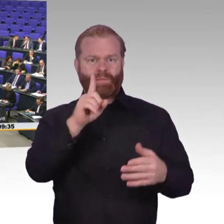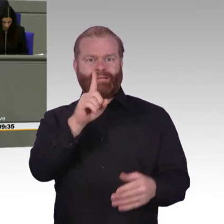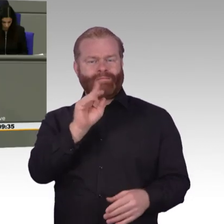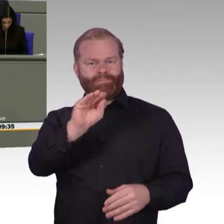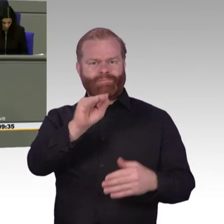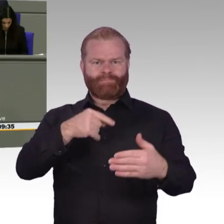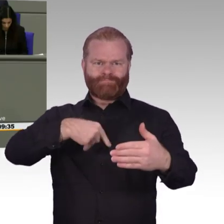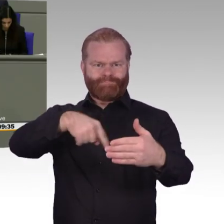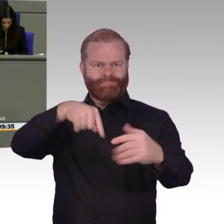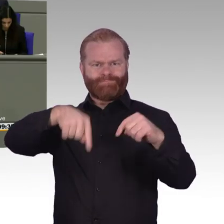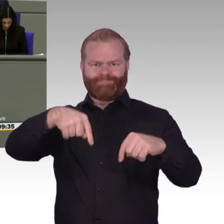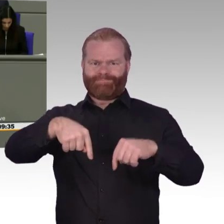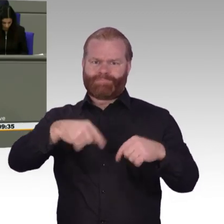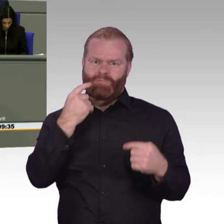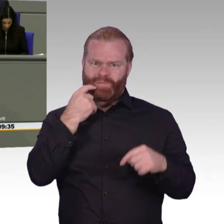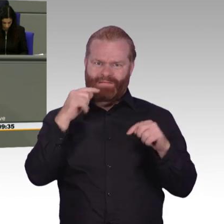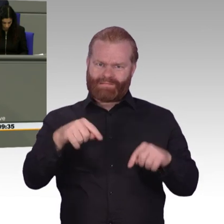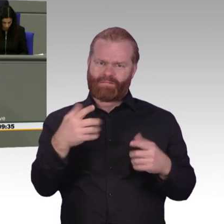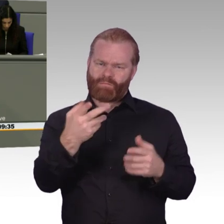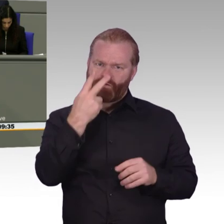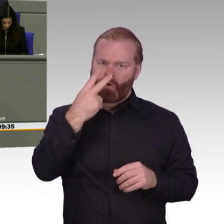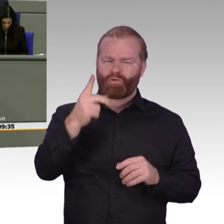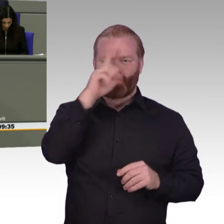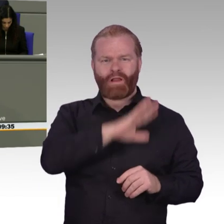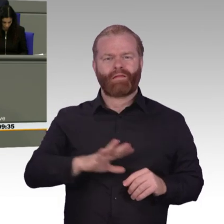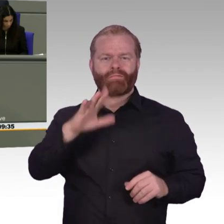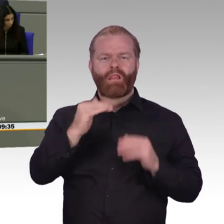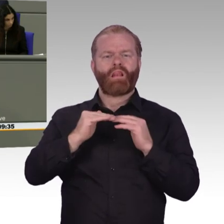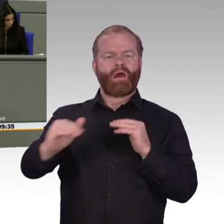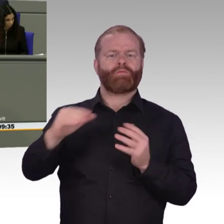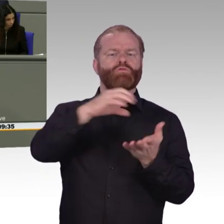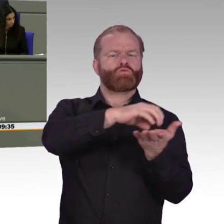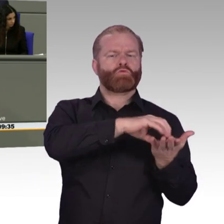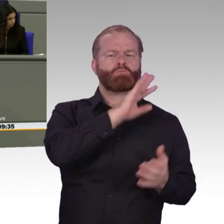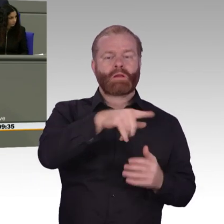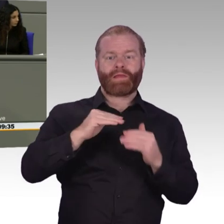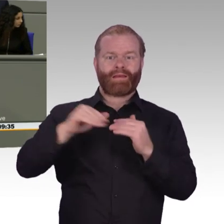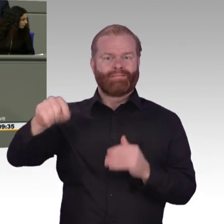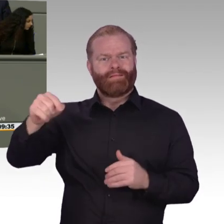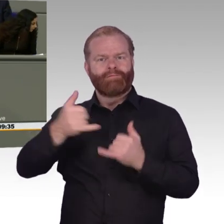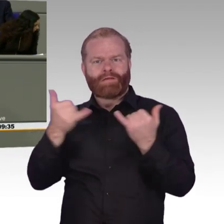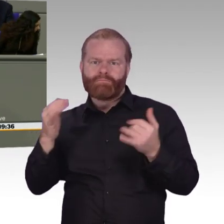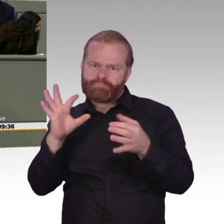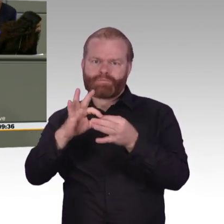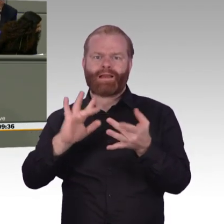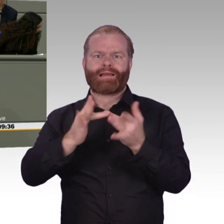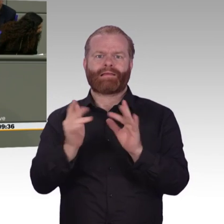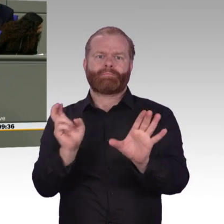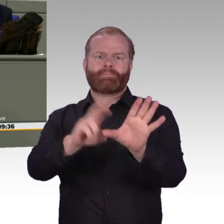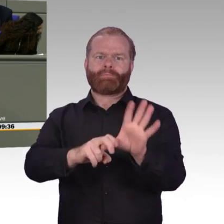Bundeseinheitliches E-Ticket für den ÖPNV. Wir Grüne sagen, wir brauchen einen Mobilpass. Wir wollen das bundesweit, dass man eine Leistung überall abrufen kann